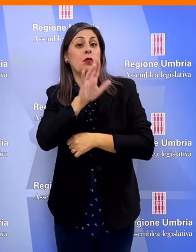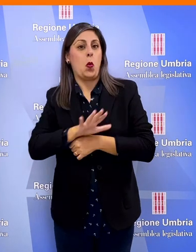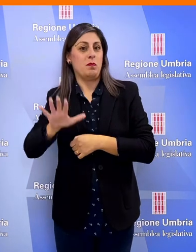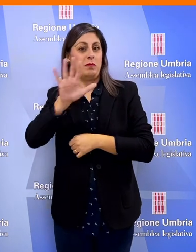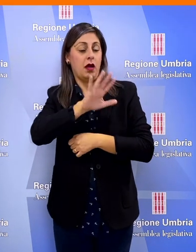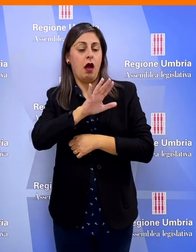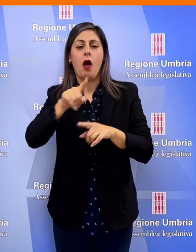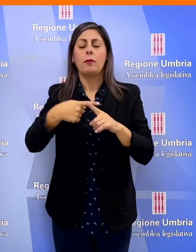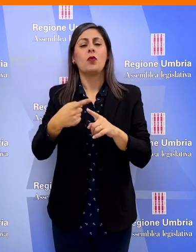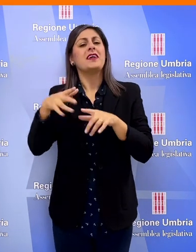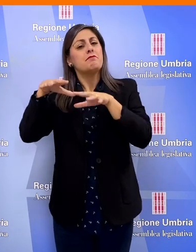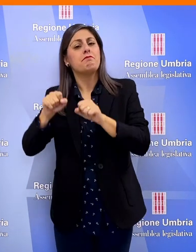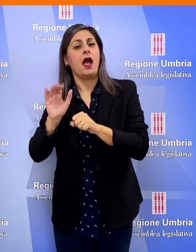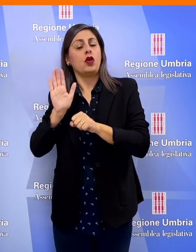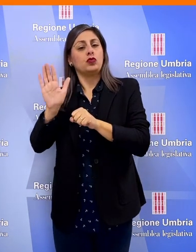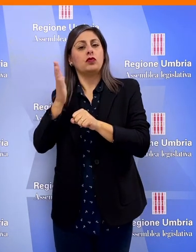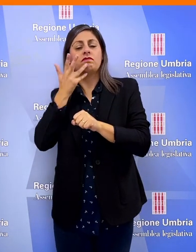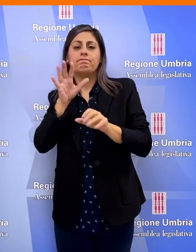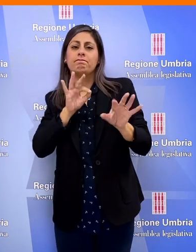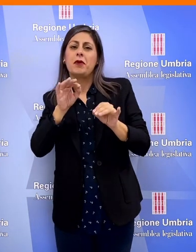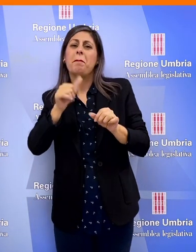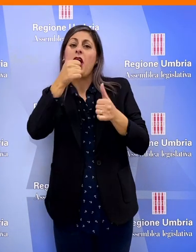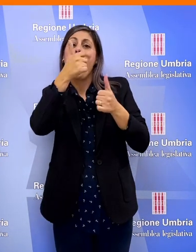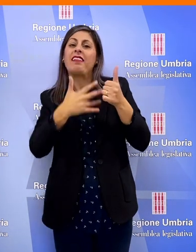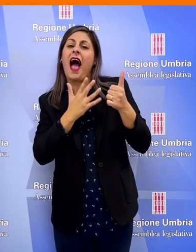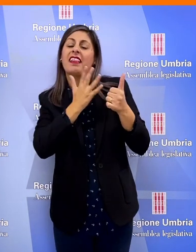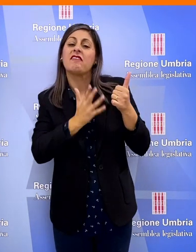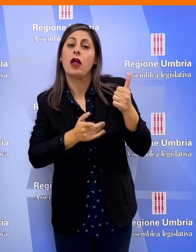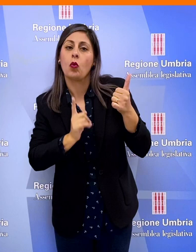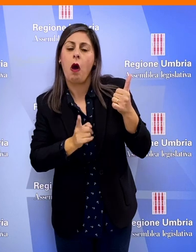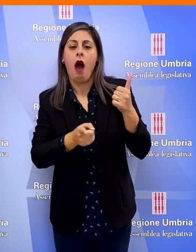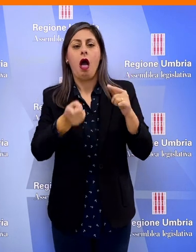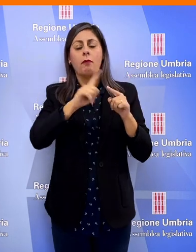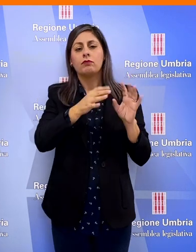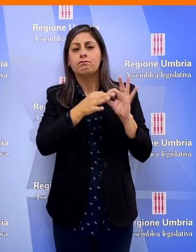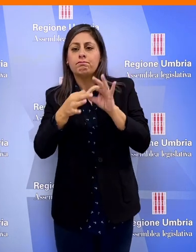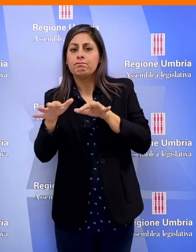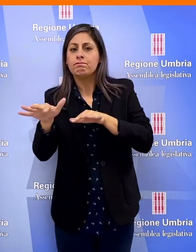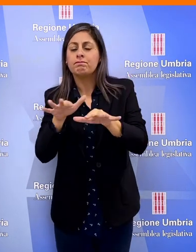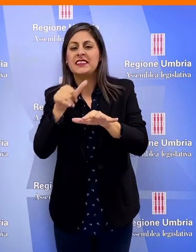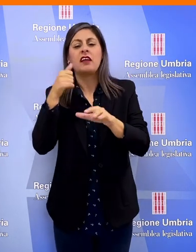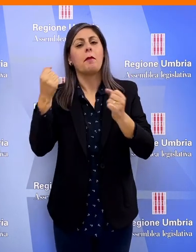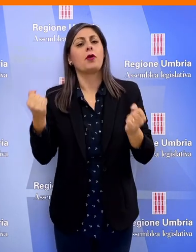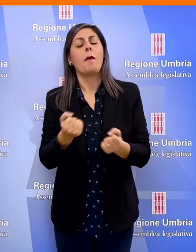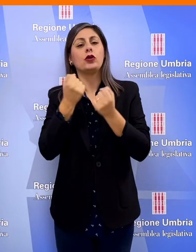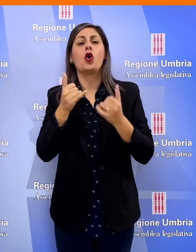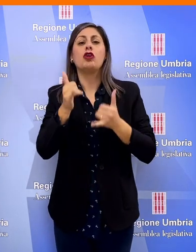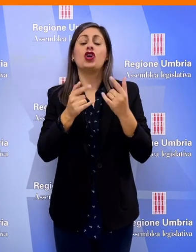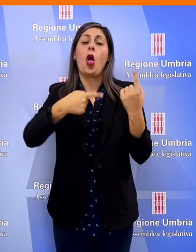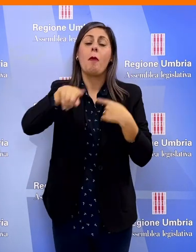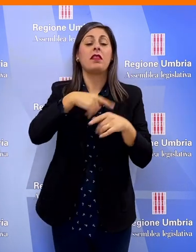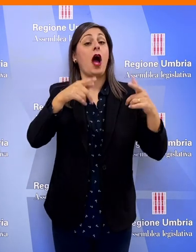cicloturismo in Umbria e di impegnarsi a individuare le priorità di intervento e le misure conseguenti per promuovere la